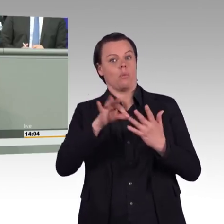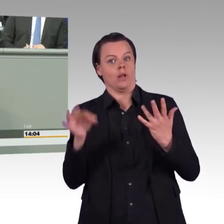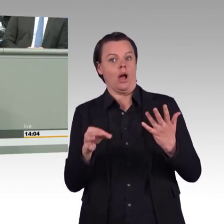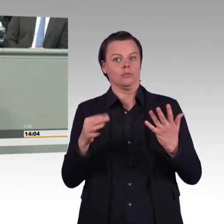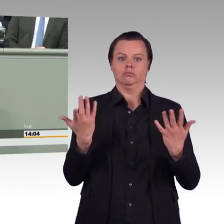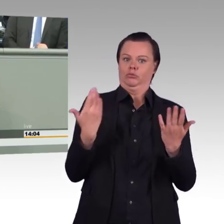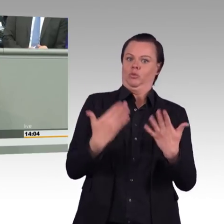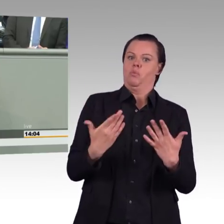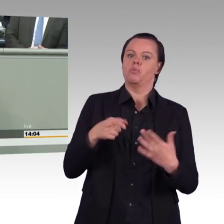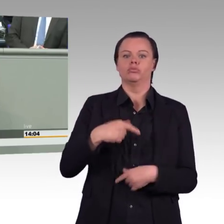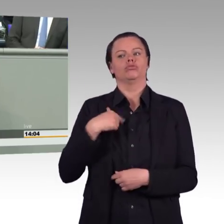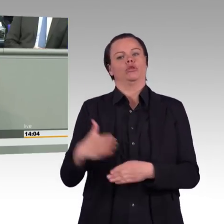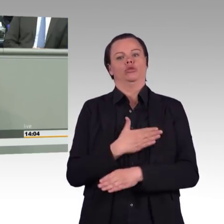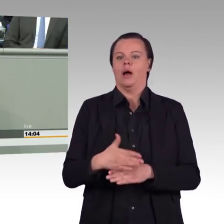deutsche Volkswirtschaft nicht schadet.